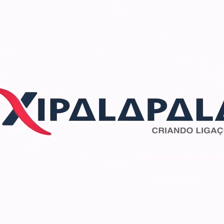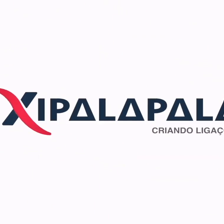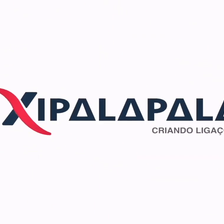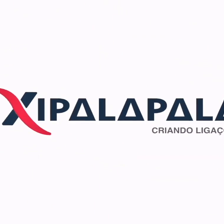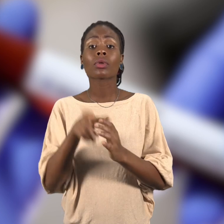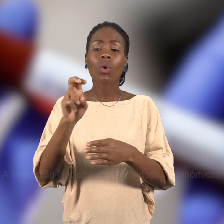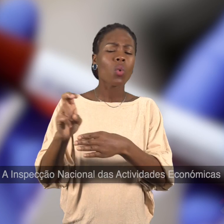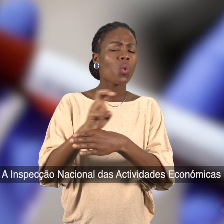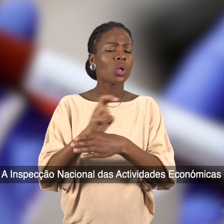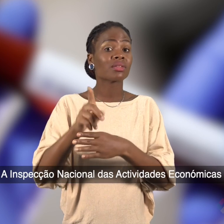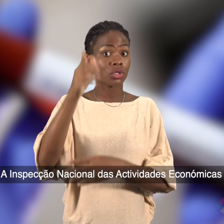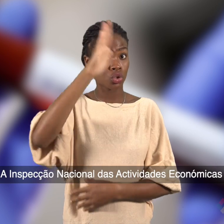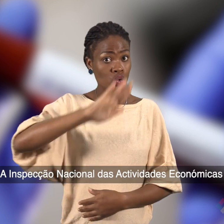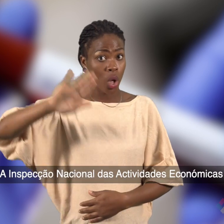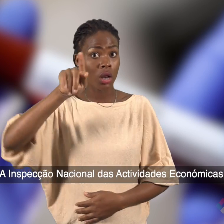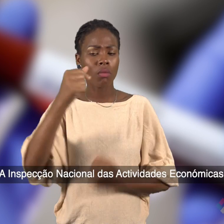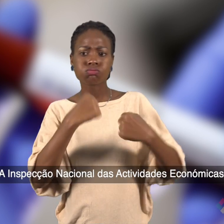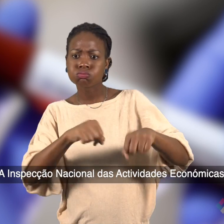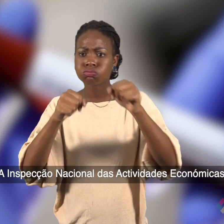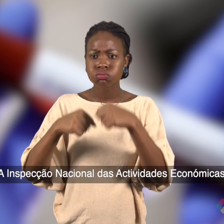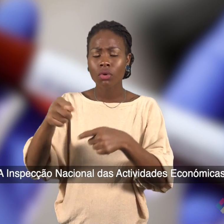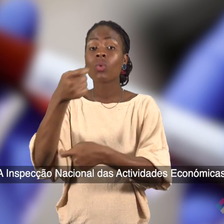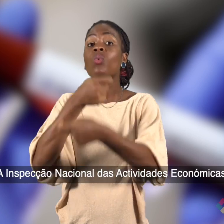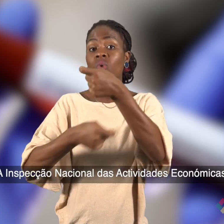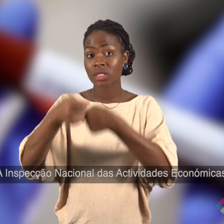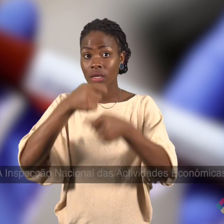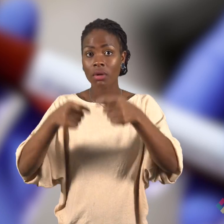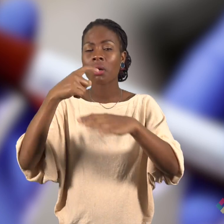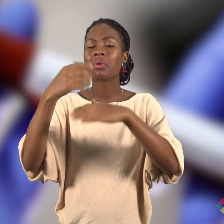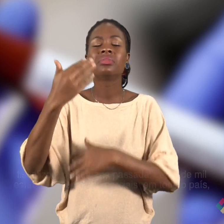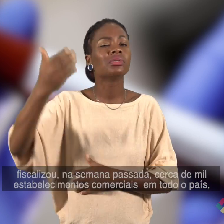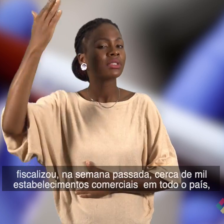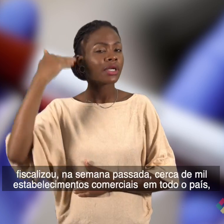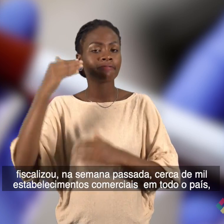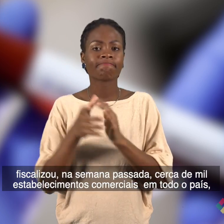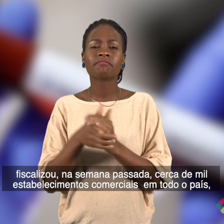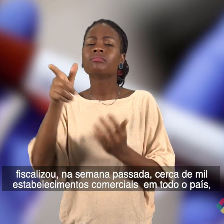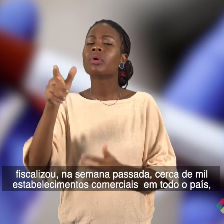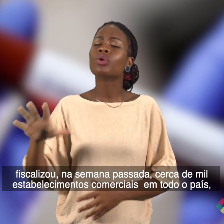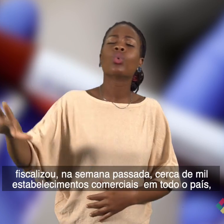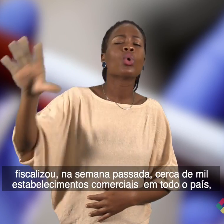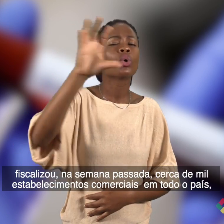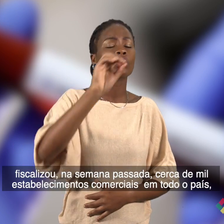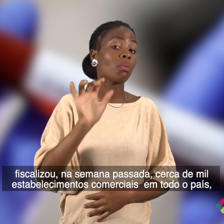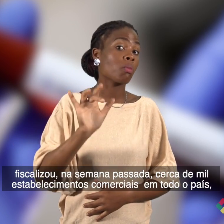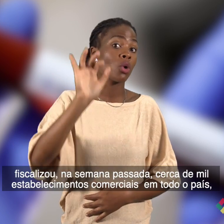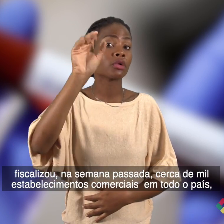A Inspeção Nacional das Atividades Econômicas fiscalizou na semana passada cerca de mil